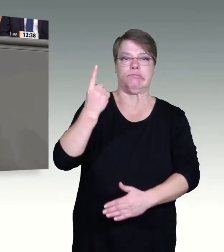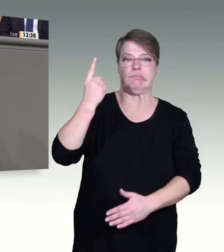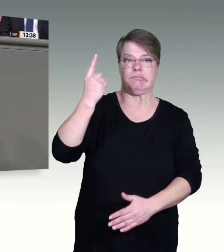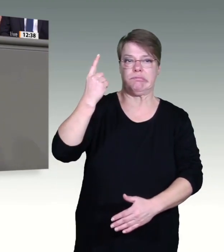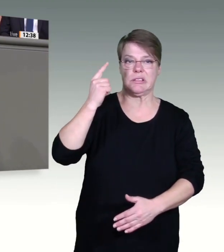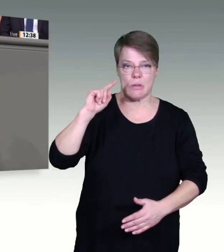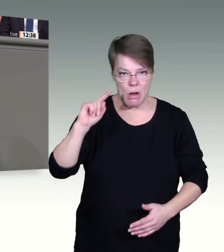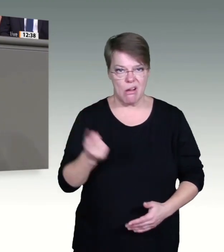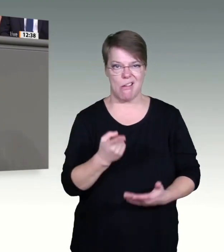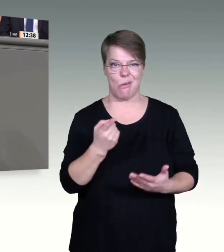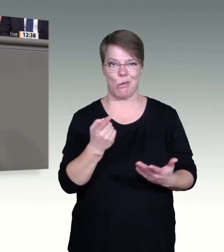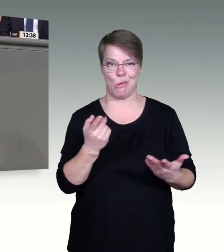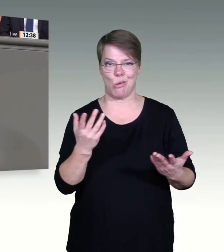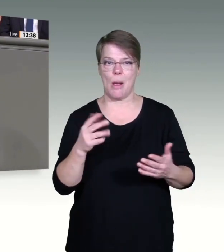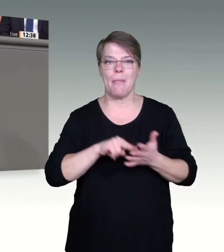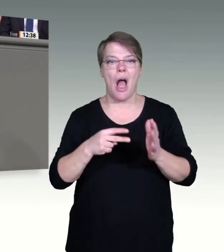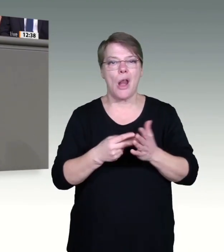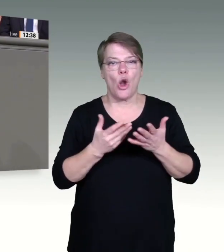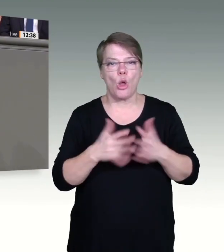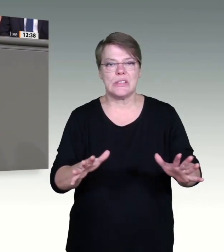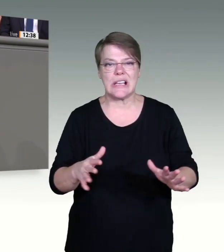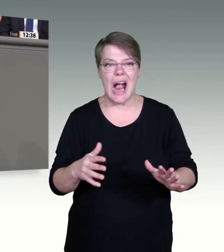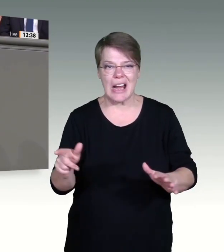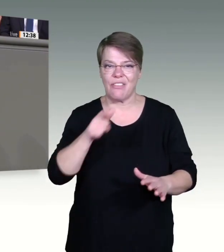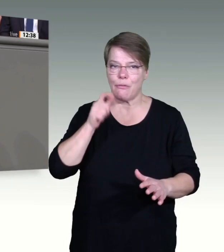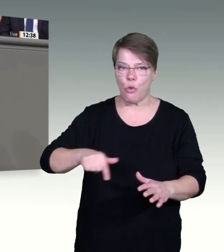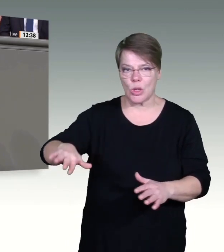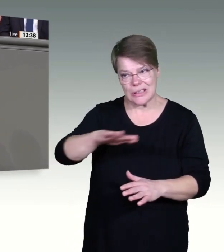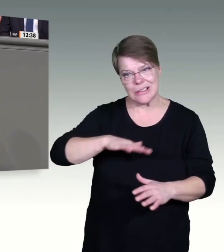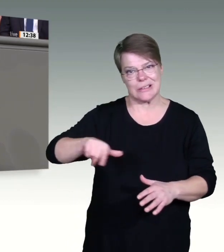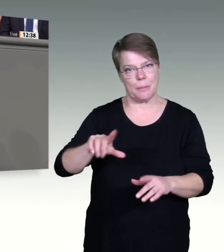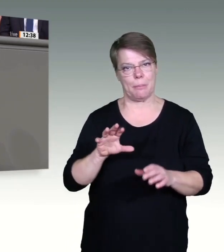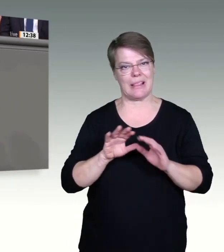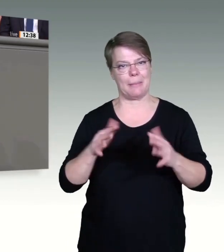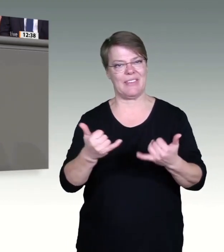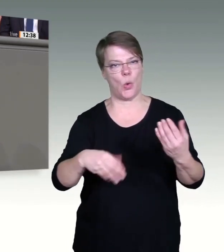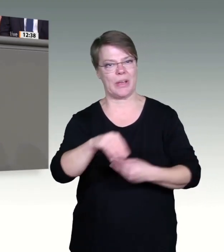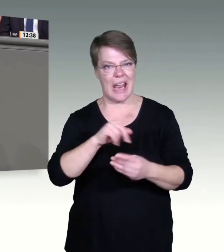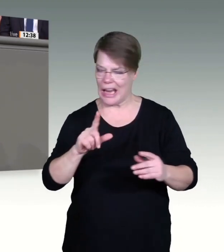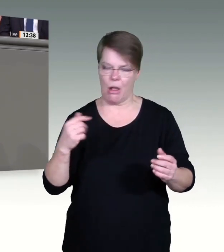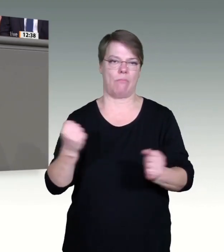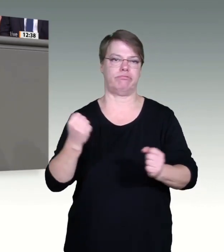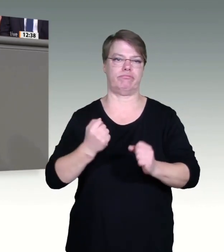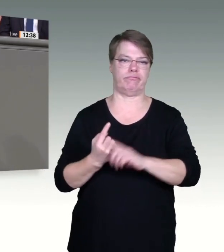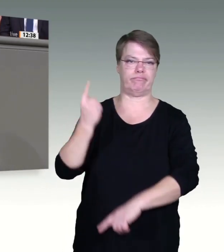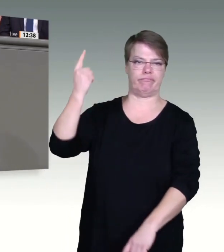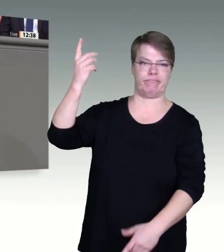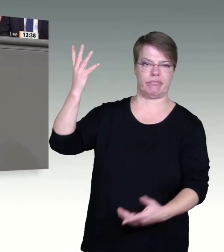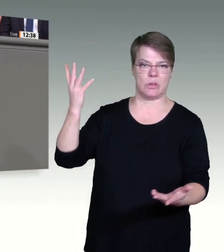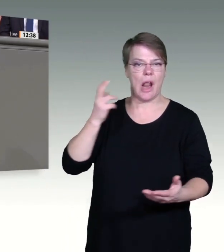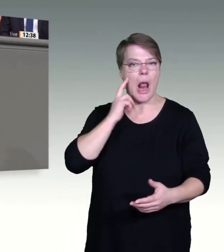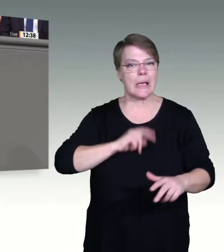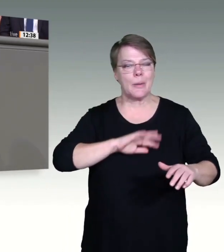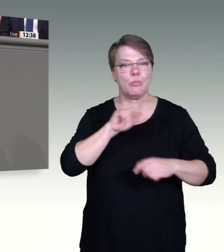vorausschauenden Handelns komplett versagt. Sie hat rein gar nichts aus den vergangenen Wellen gelernt. Und die Ampel?